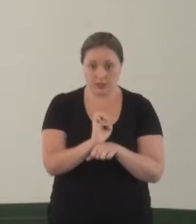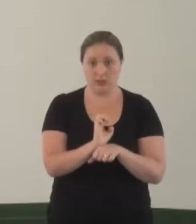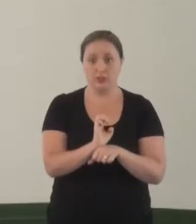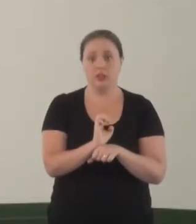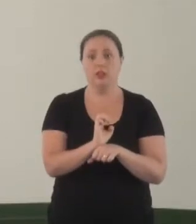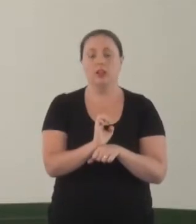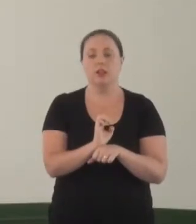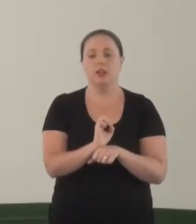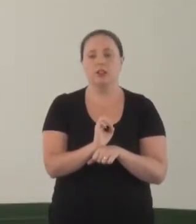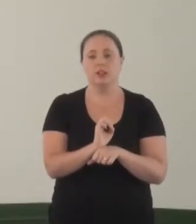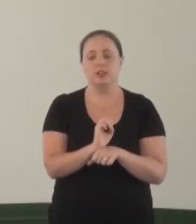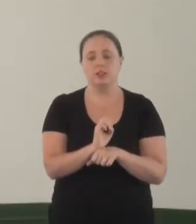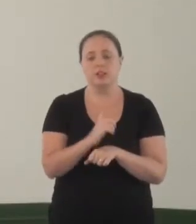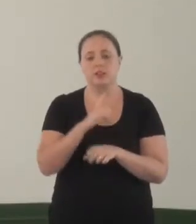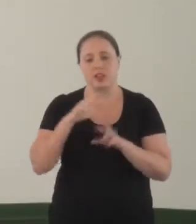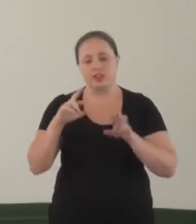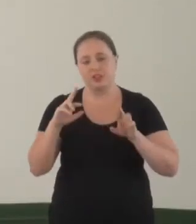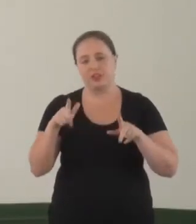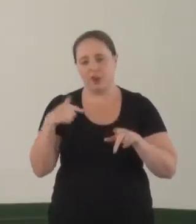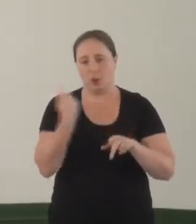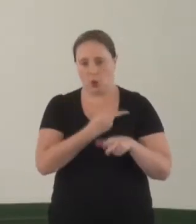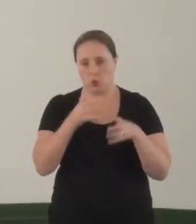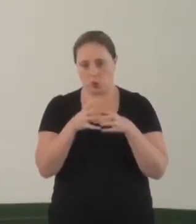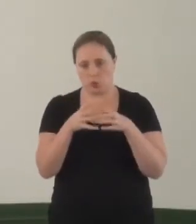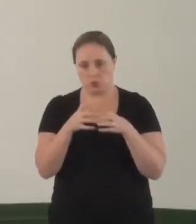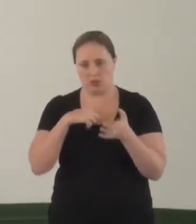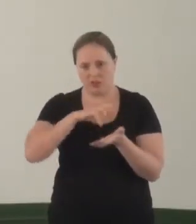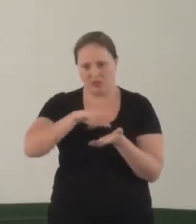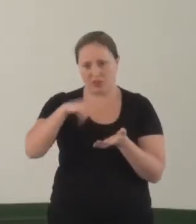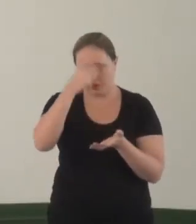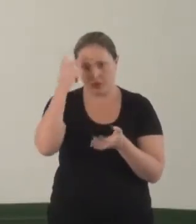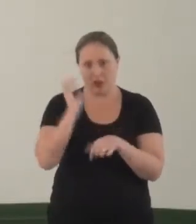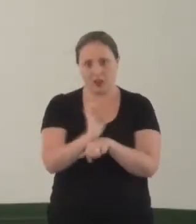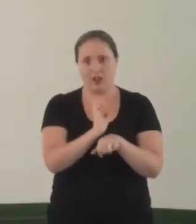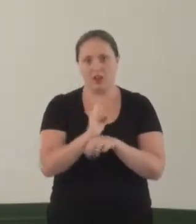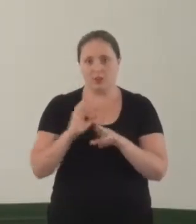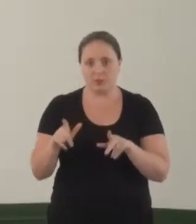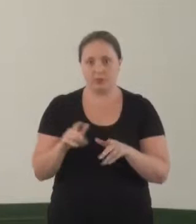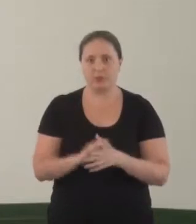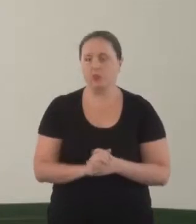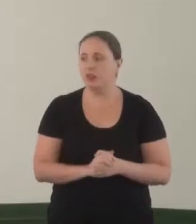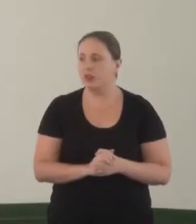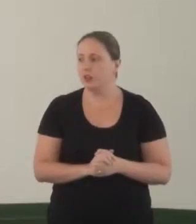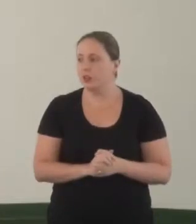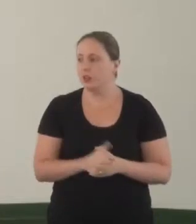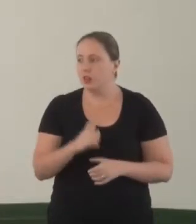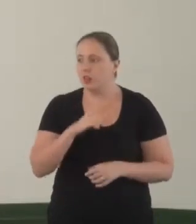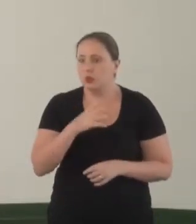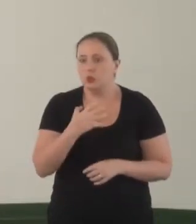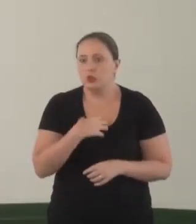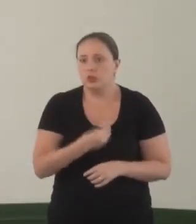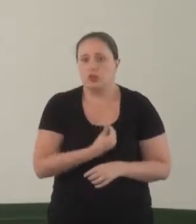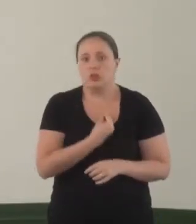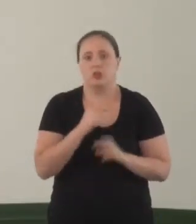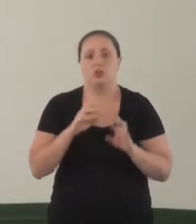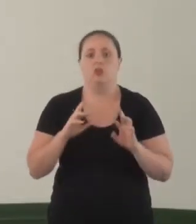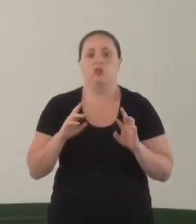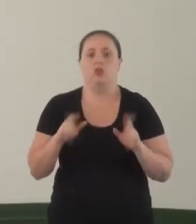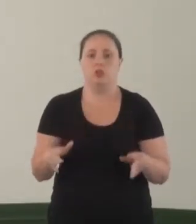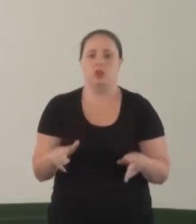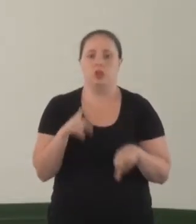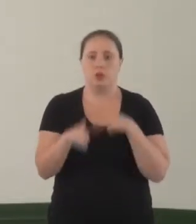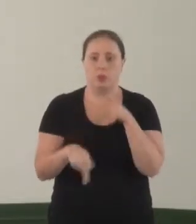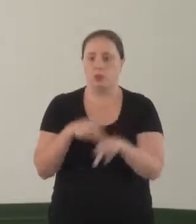bem diverso lá no nosso grupo, tem uma forma de atuação do Ministério Público com a população de rua. Alguns